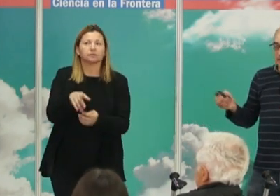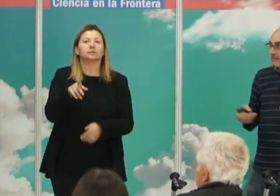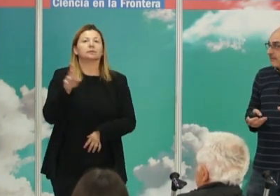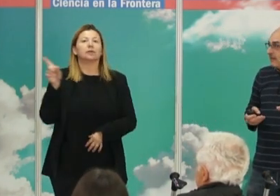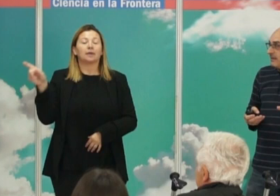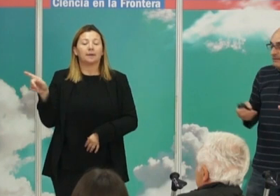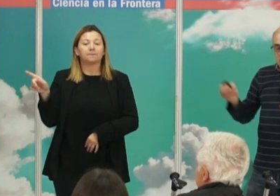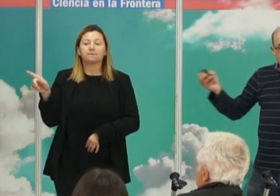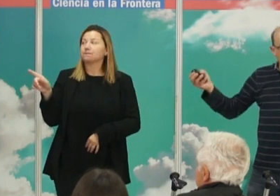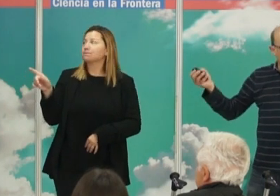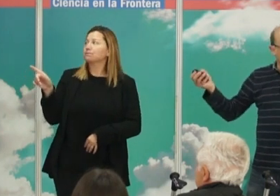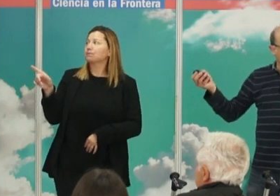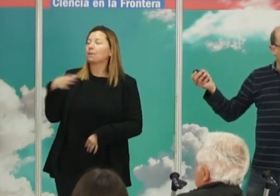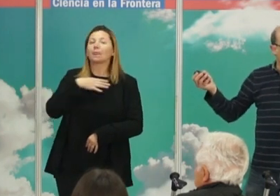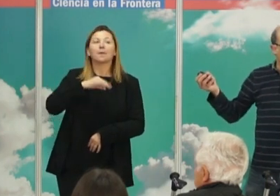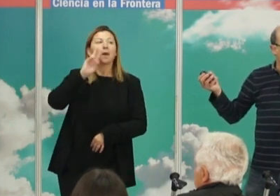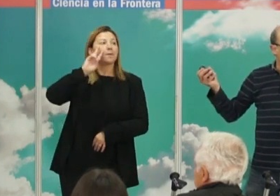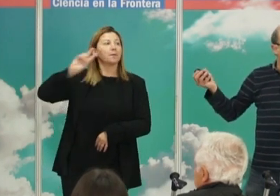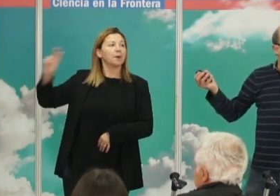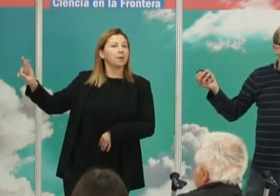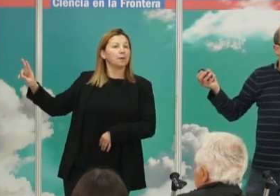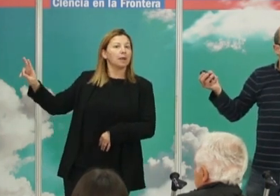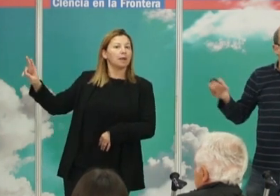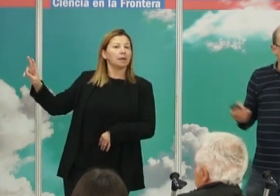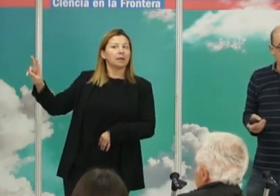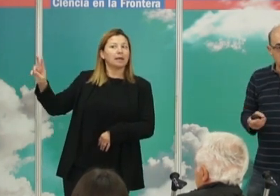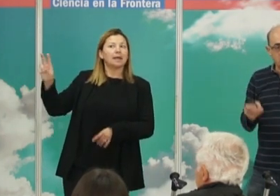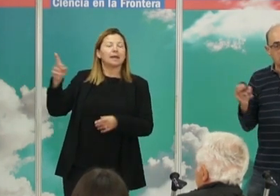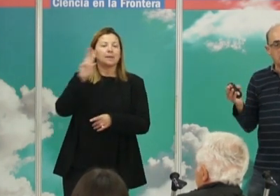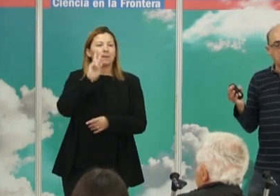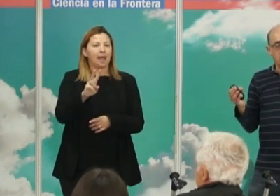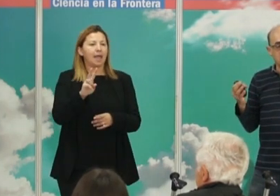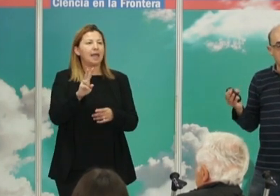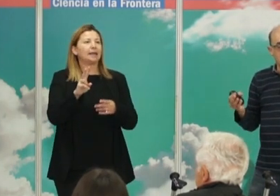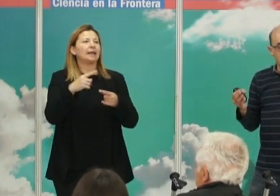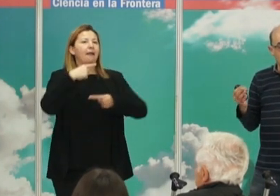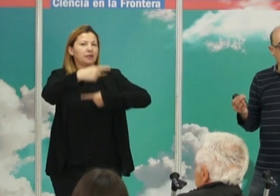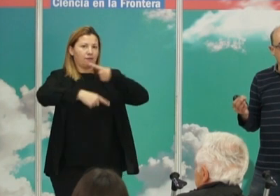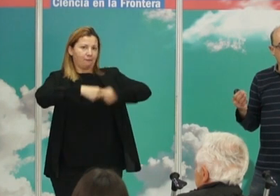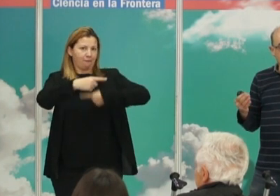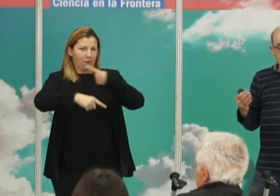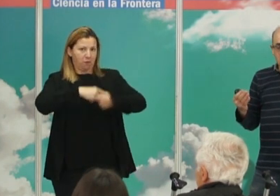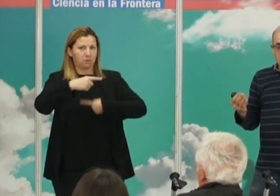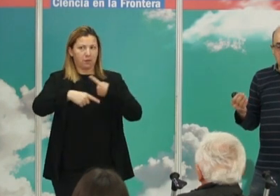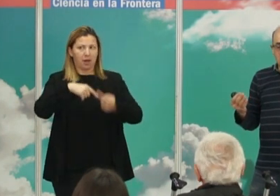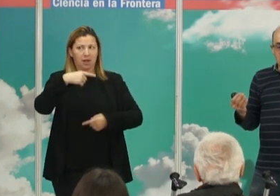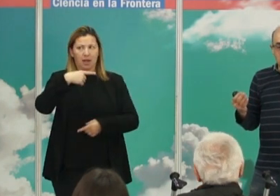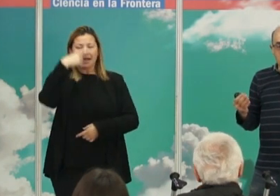funerarias, se ha podido reconstruir estas relaciones de parentesco. Recordar que, genéticamente, nosotros